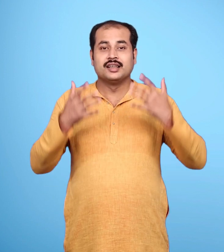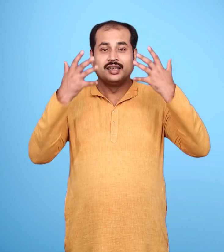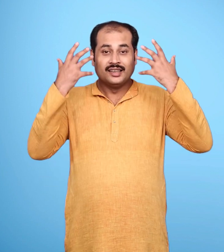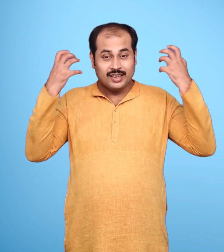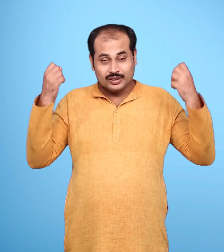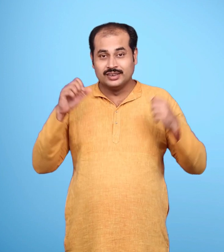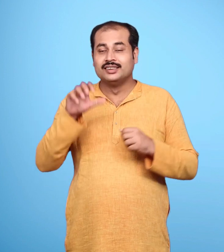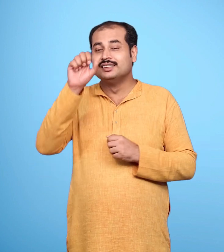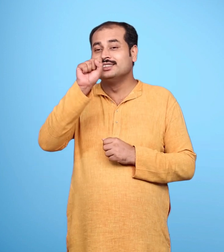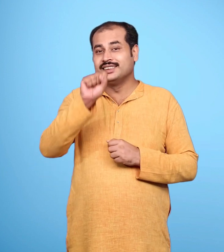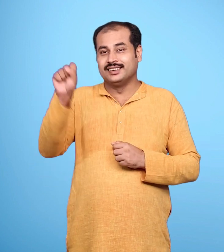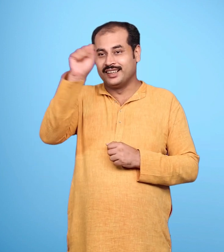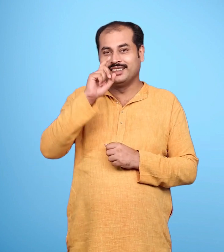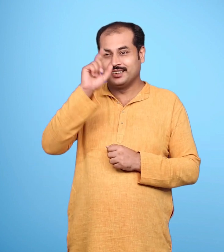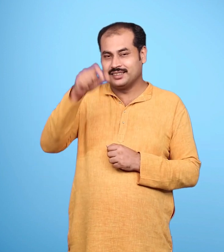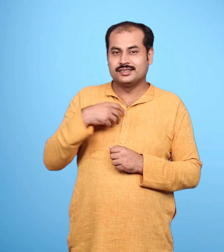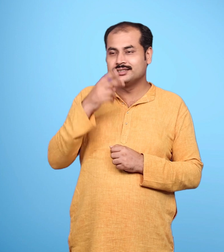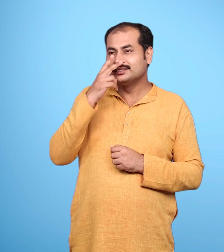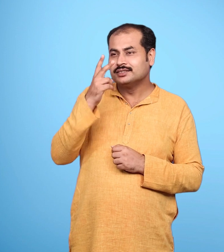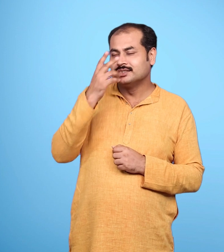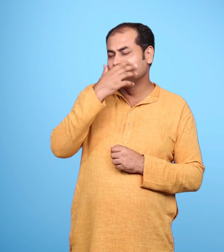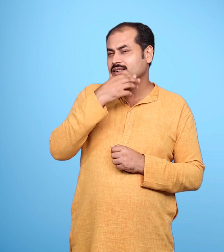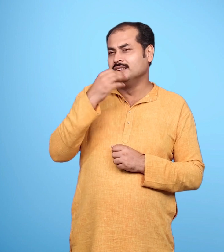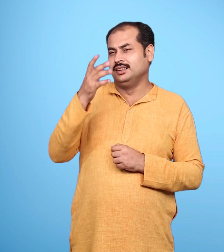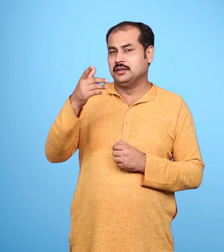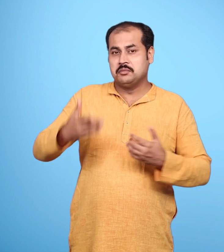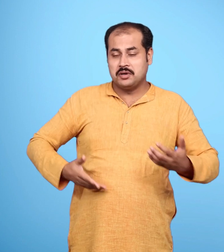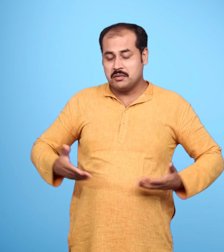रावन ने सीता के स्वरूप, संसकार और साहस के प्रशंसा की